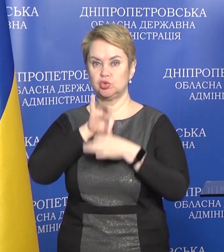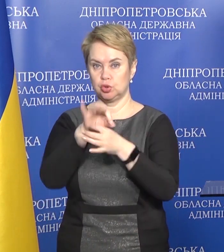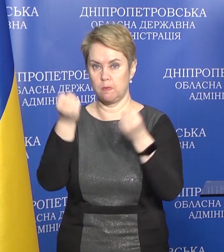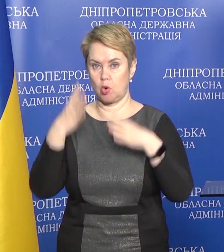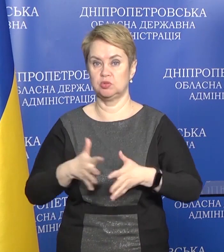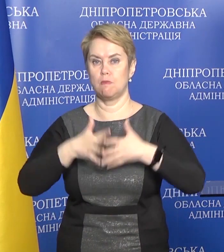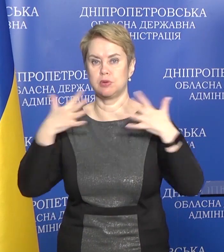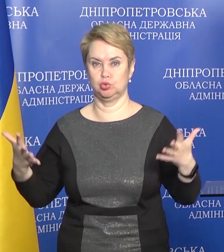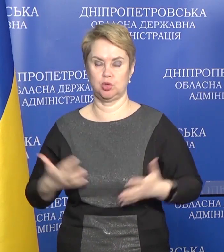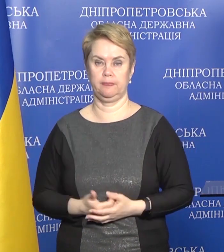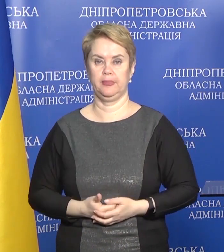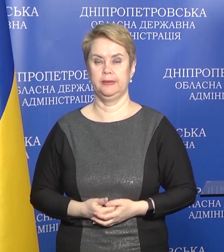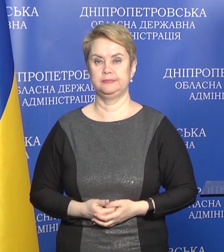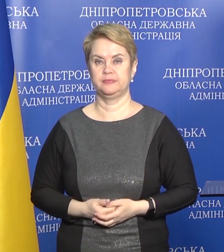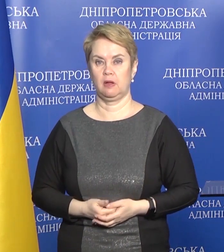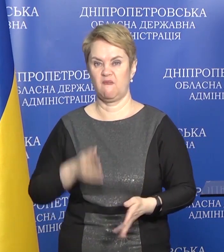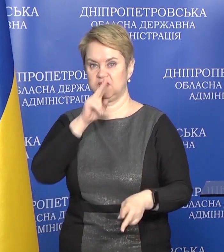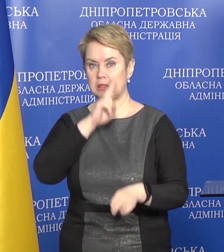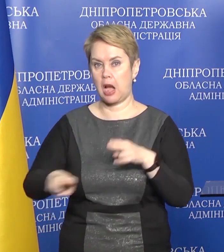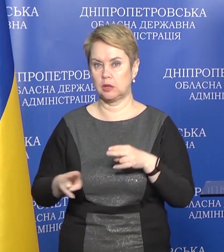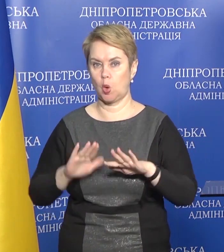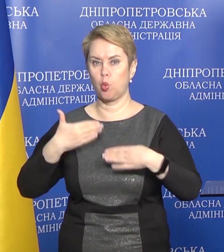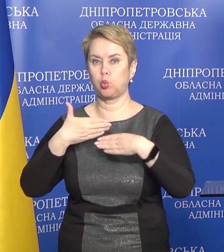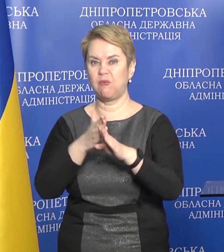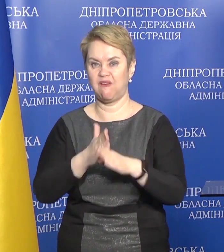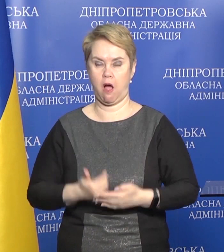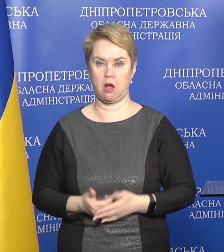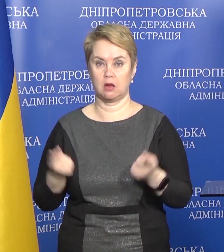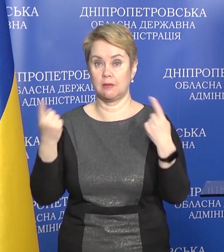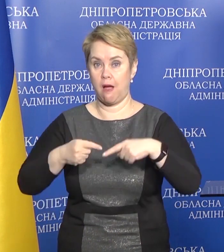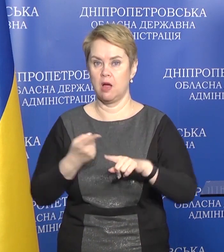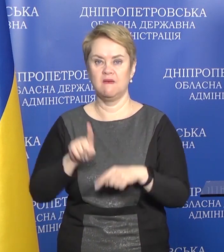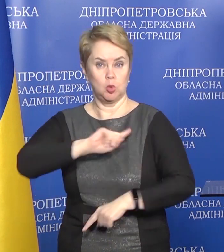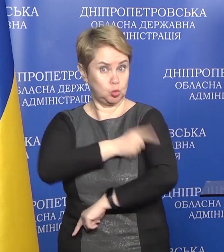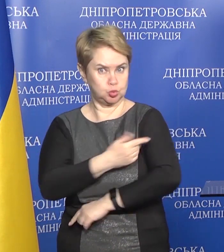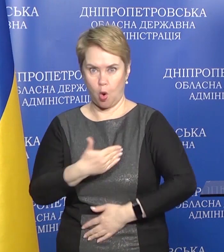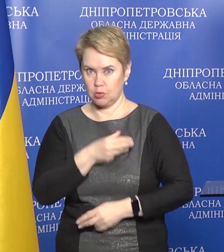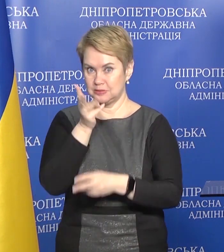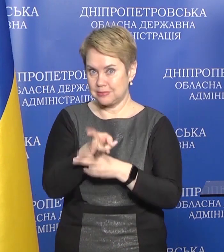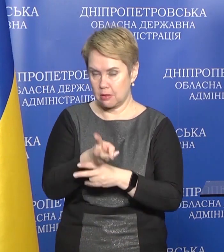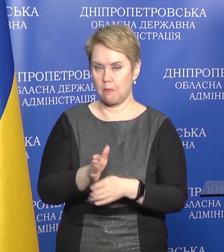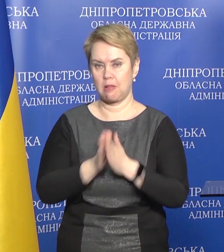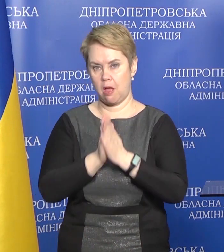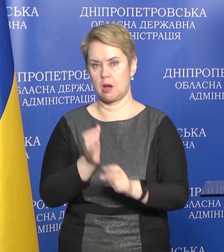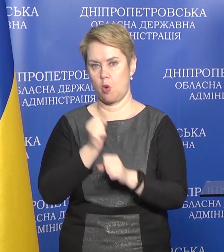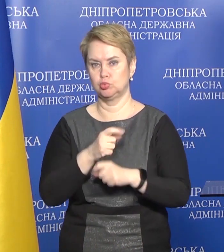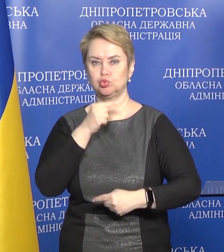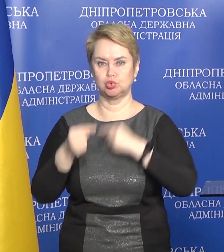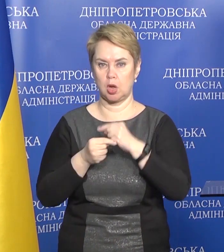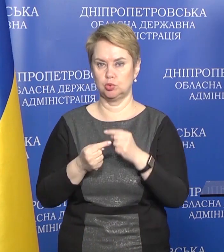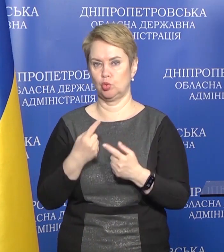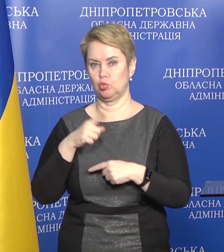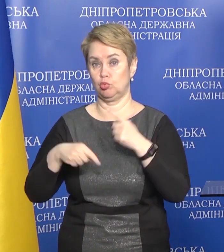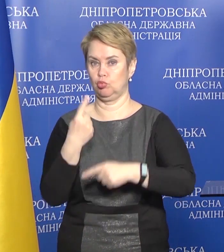дебільші втрати, руйнування. Тому, якщо вам дуже кортить це зробити, будь ласка, робіть це через